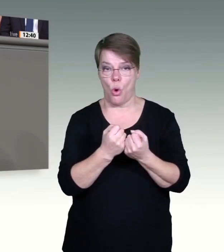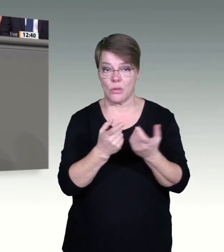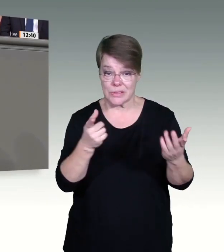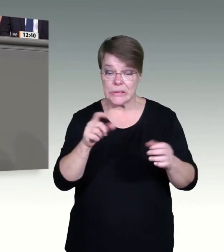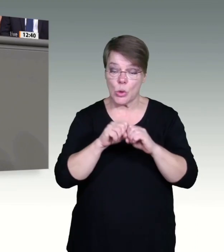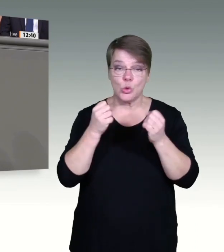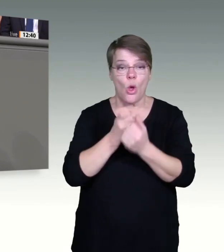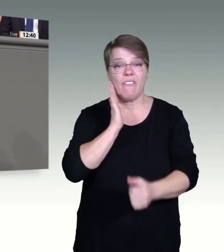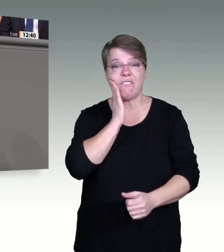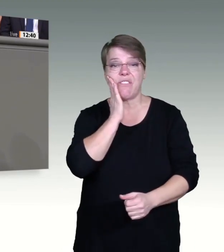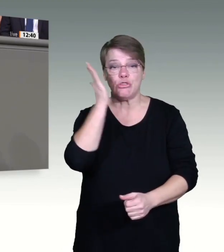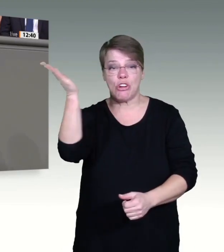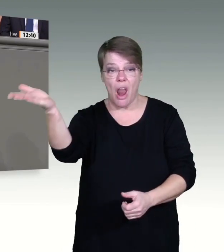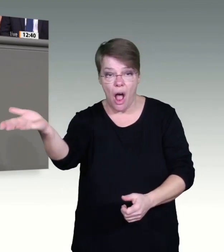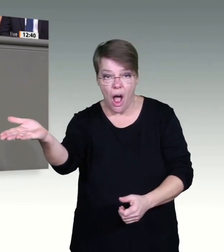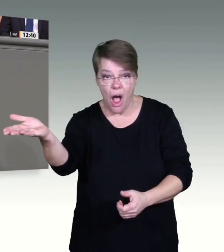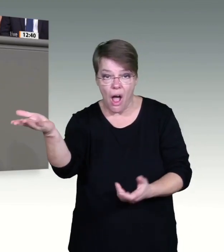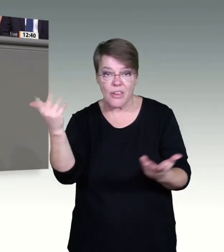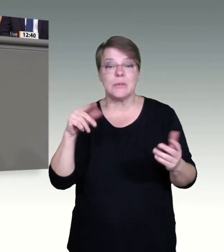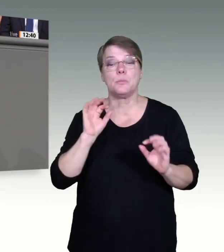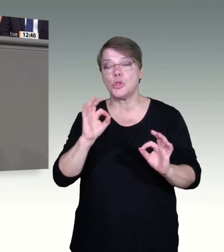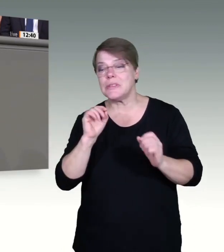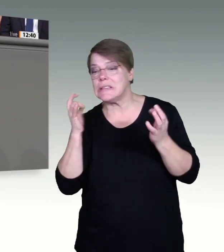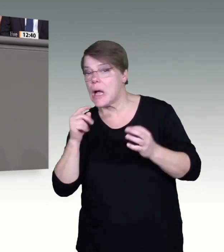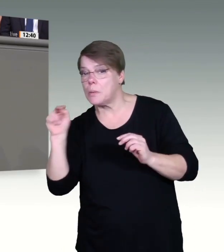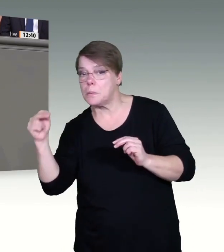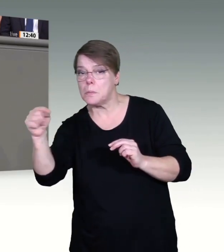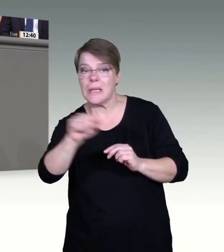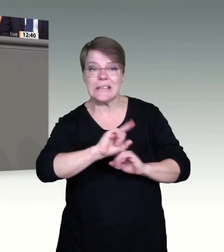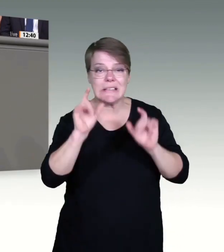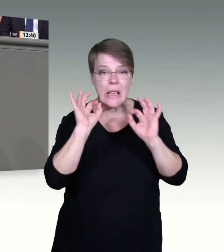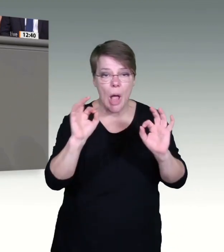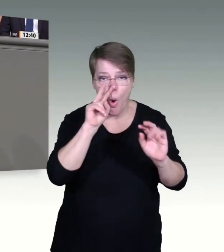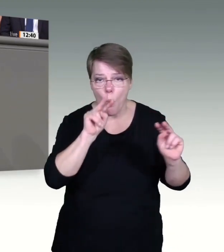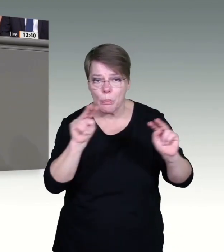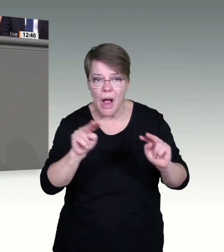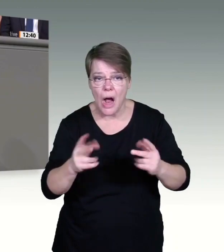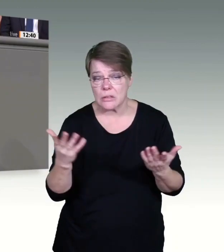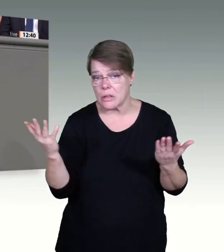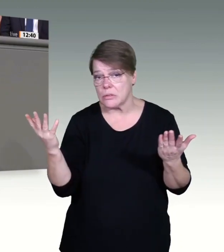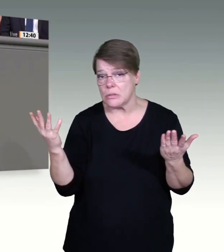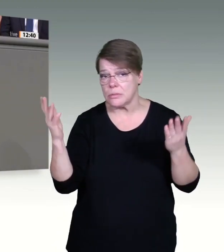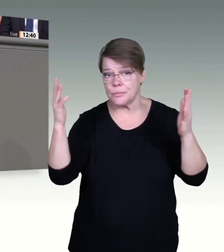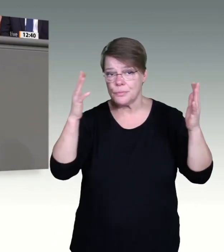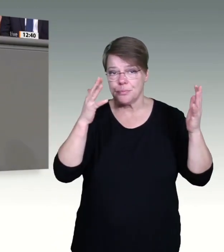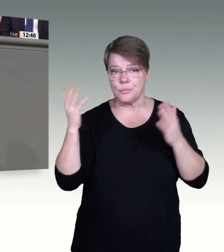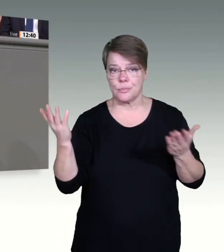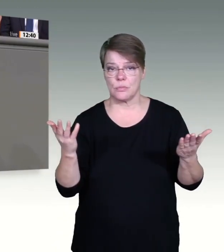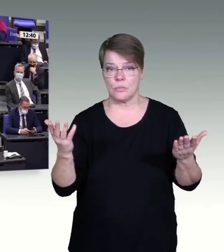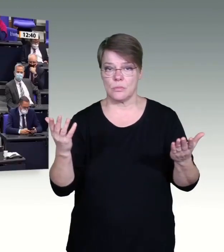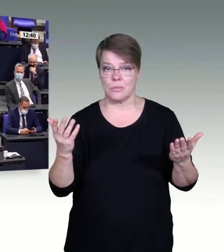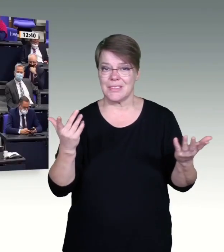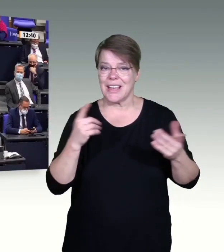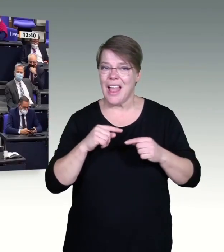die FDP zwei Prinzipien einfach mal so über Bord geworfen, nämlich zum einen die Stärkung der parlamentarischen Debatte